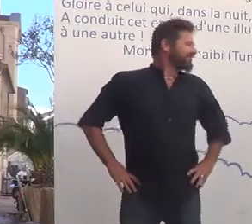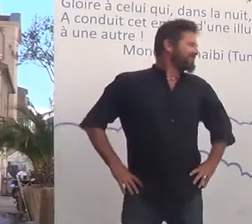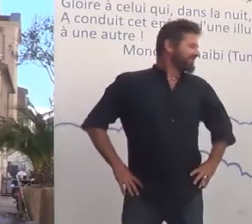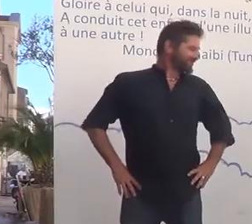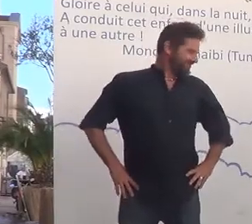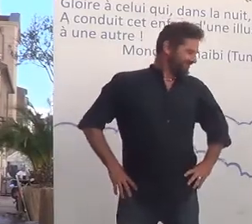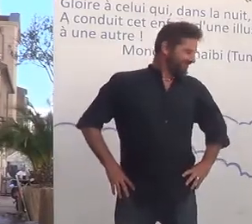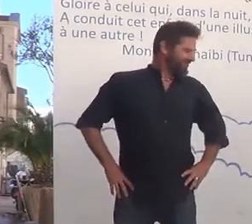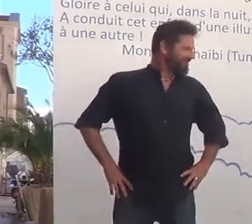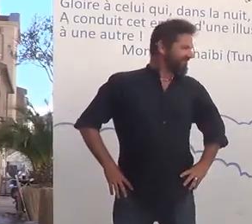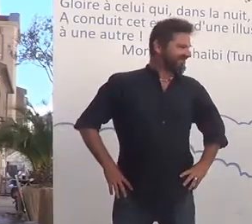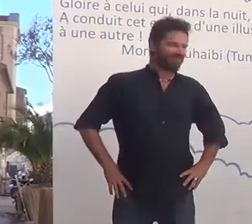Est-ce que tu